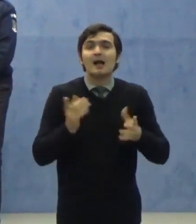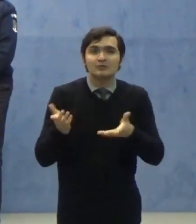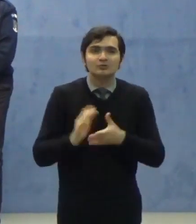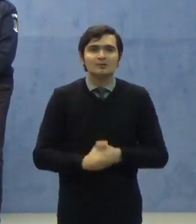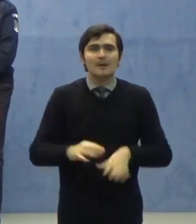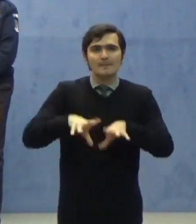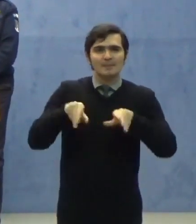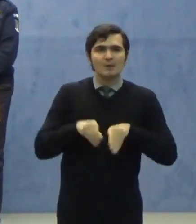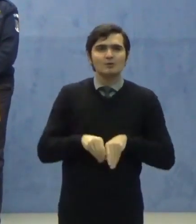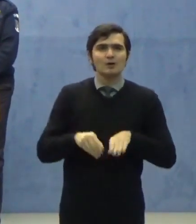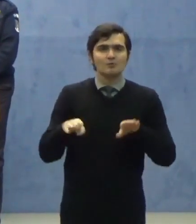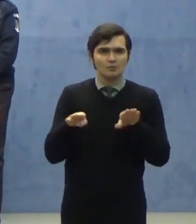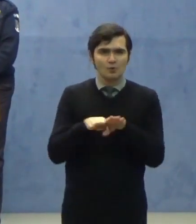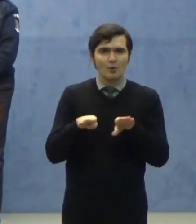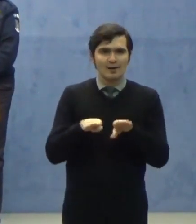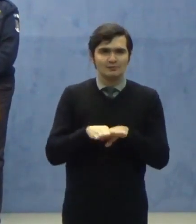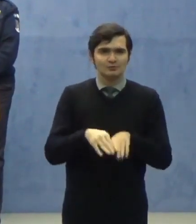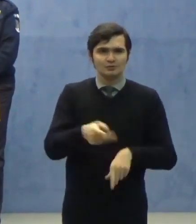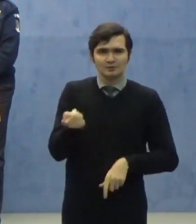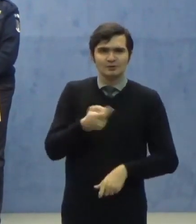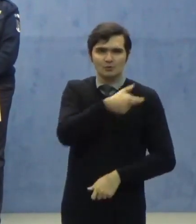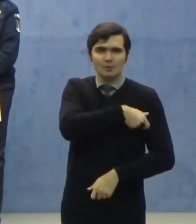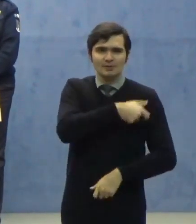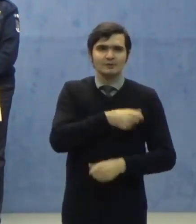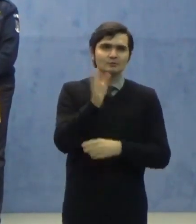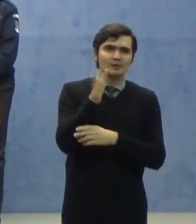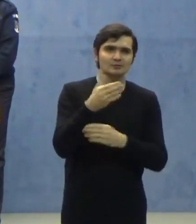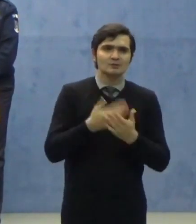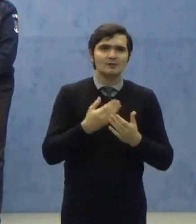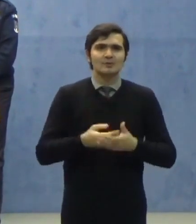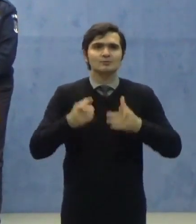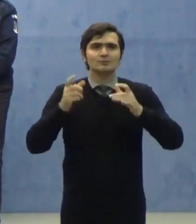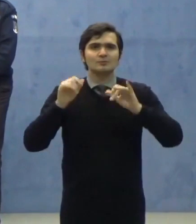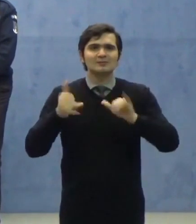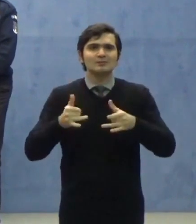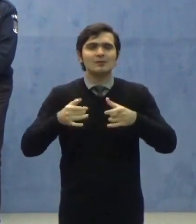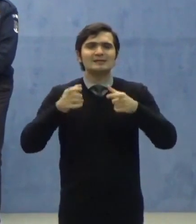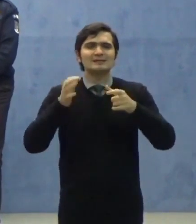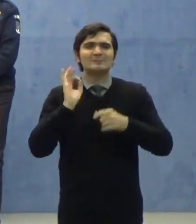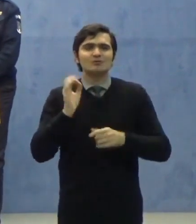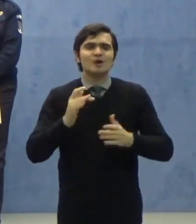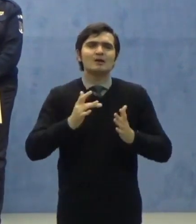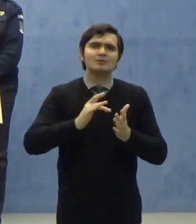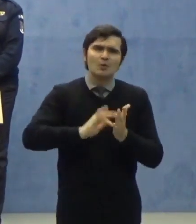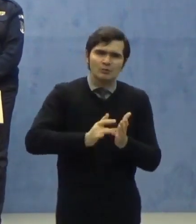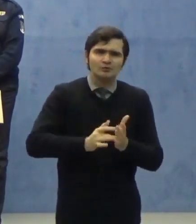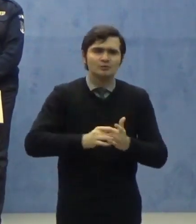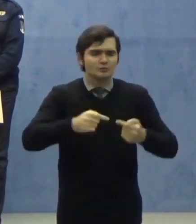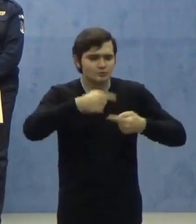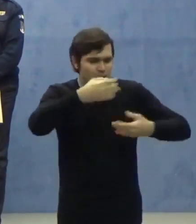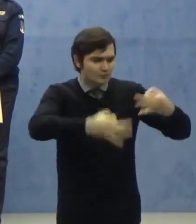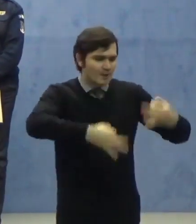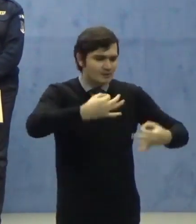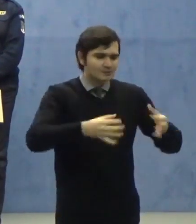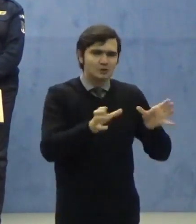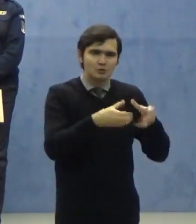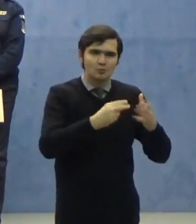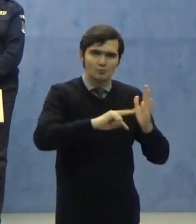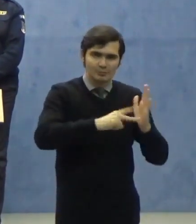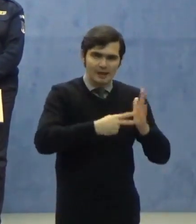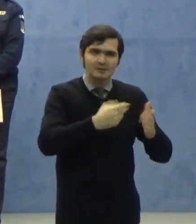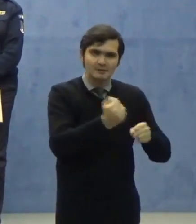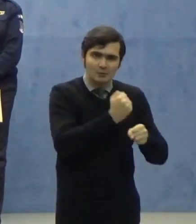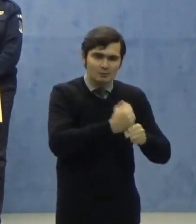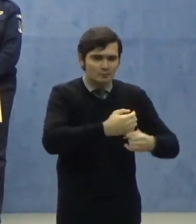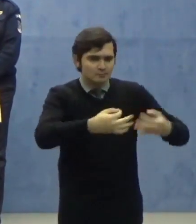împreună cu colegii din Comitetul Național pentru Situații Speciale de Urgență, după ce am analizat în grupul tehnic de lucru, în